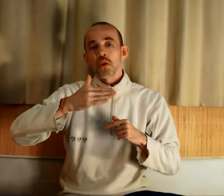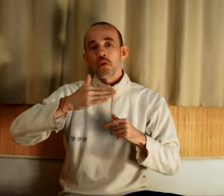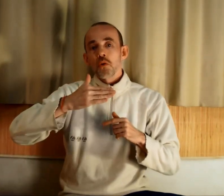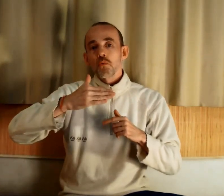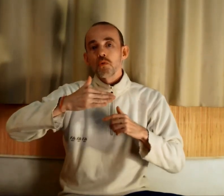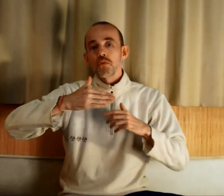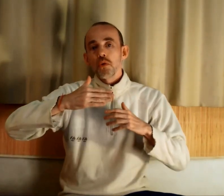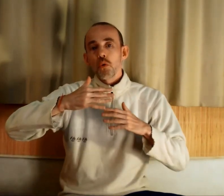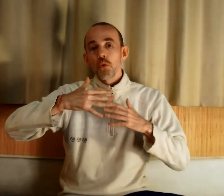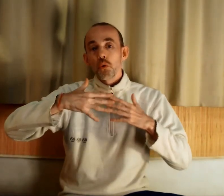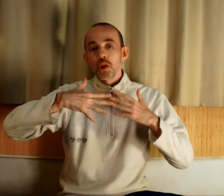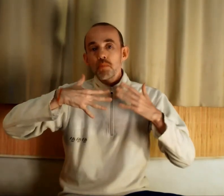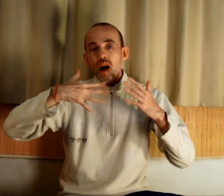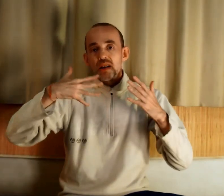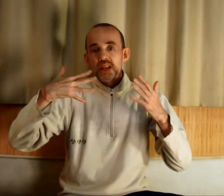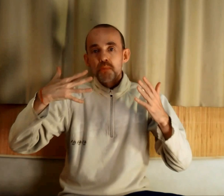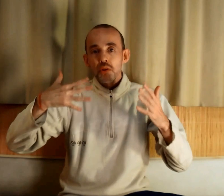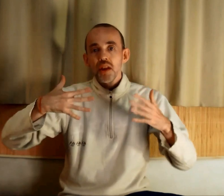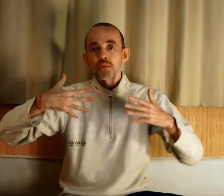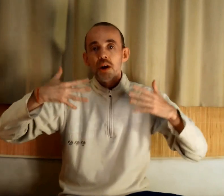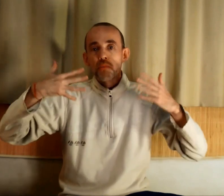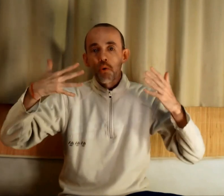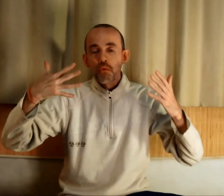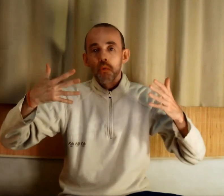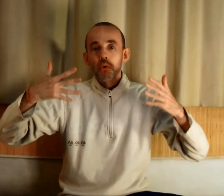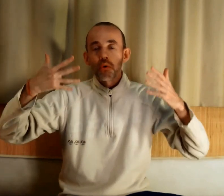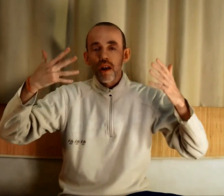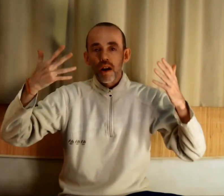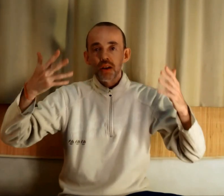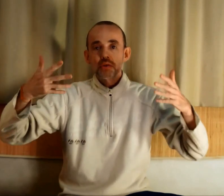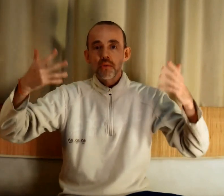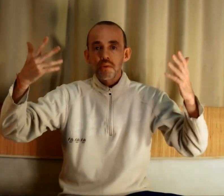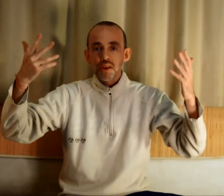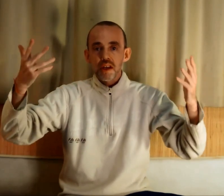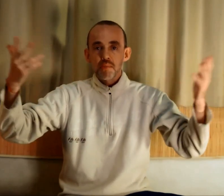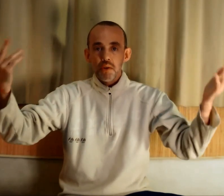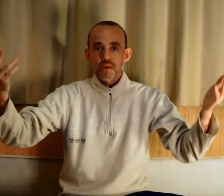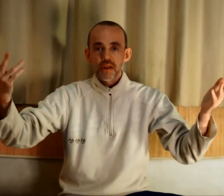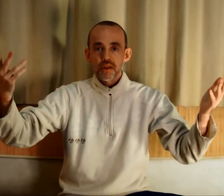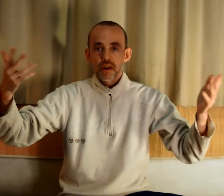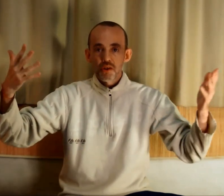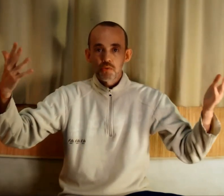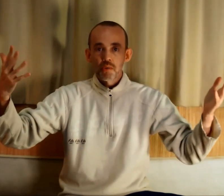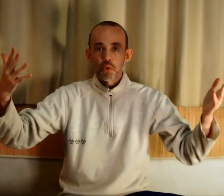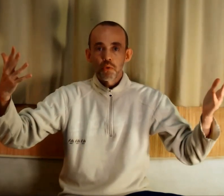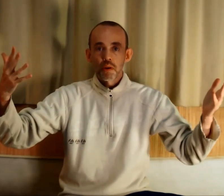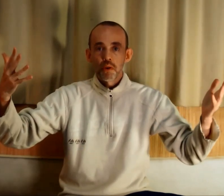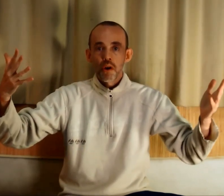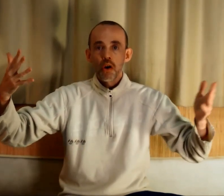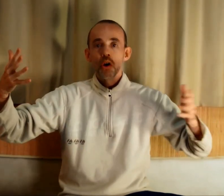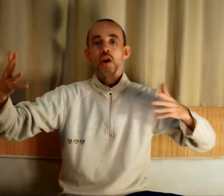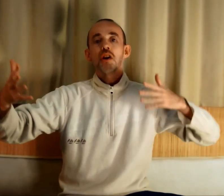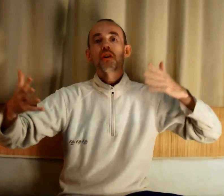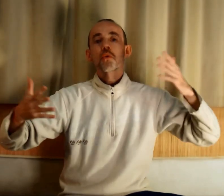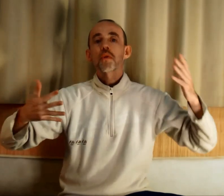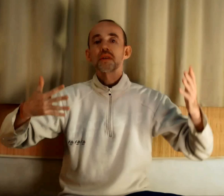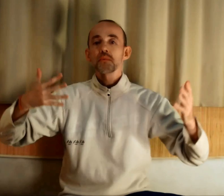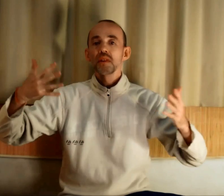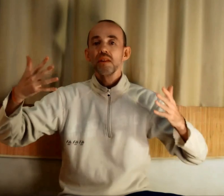au départ, ils explorent naturellement le monde, les relations, les expériences, les objets pour trouver le bonheur, ils trouvent un certain nombre